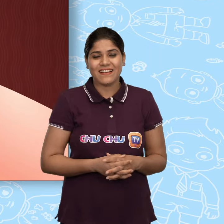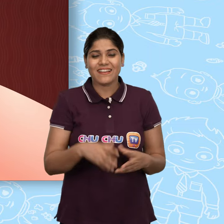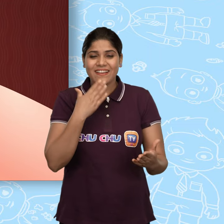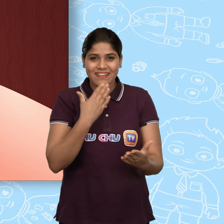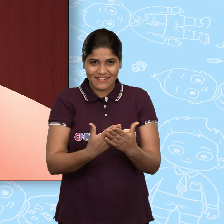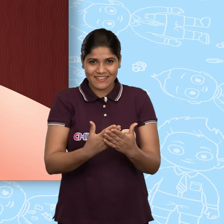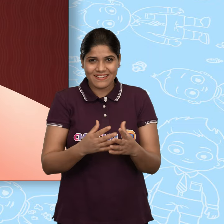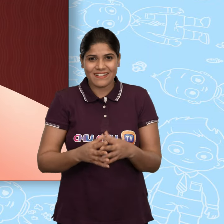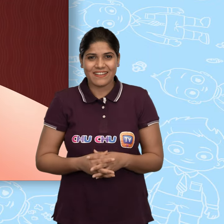धेन्यवाद